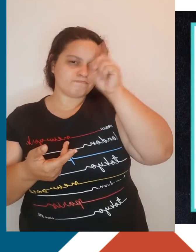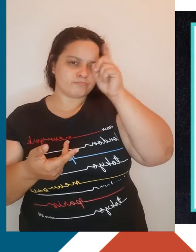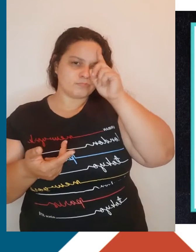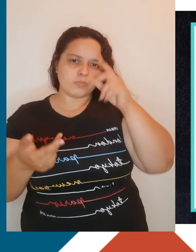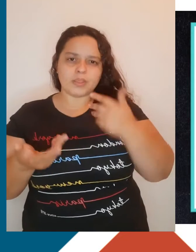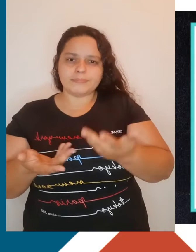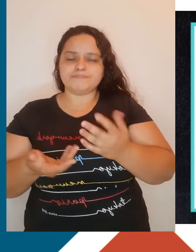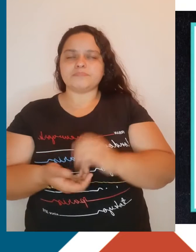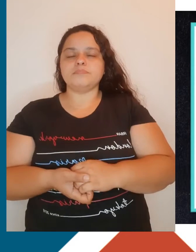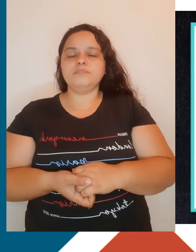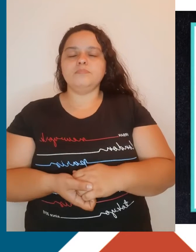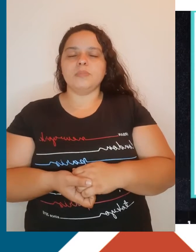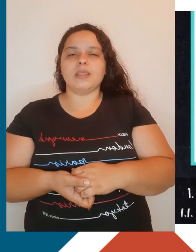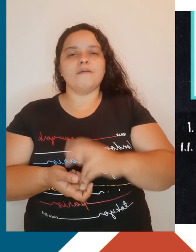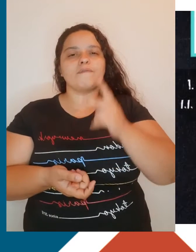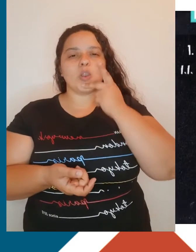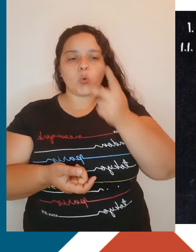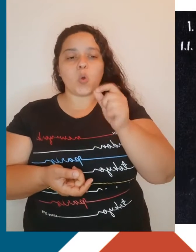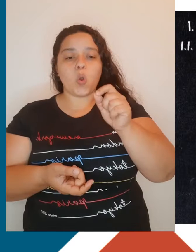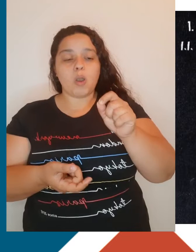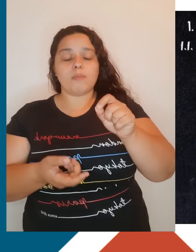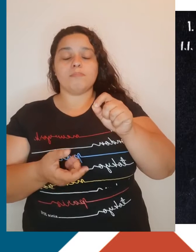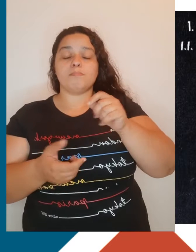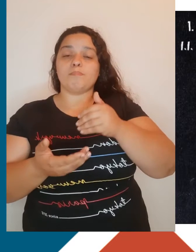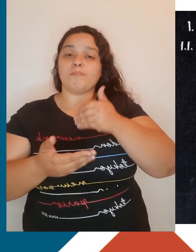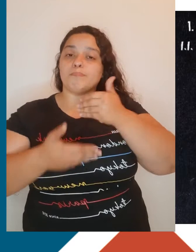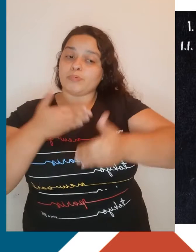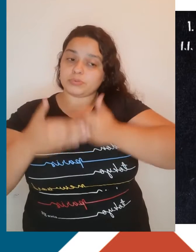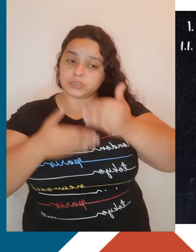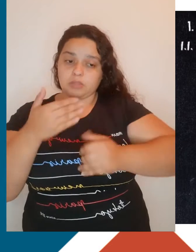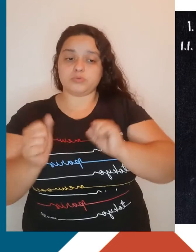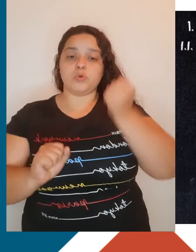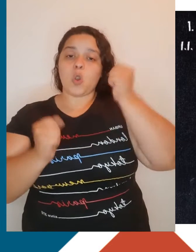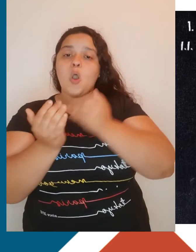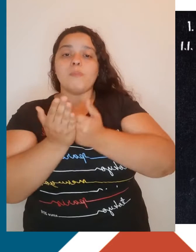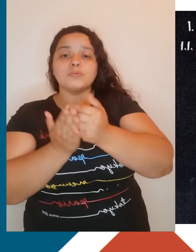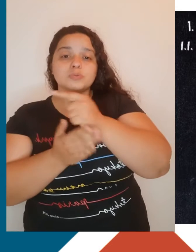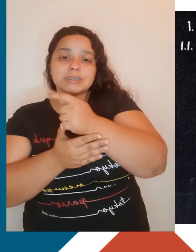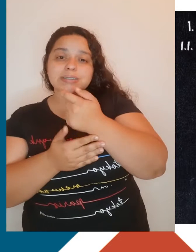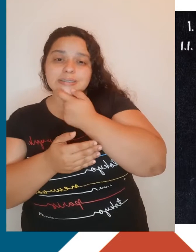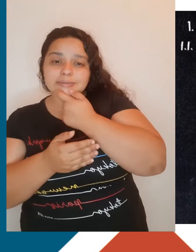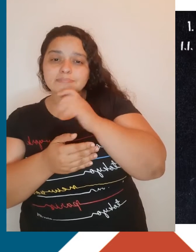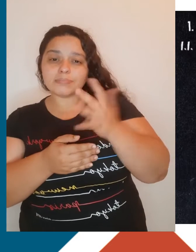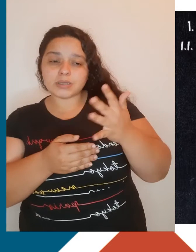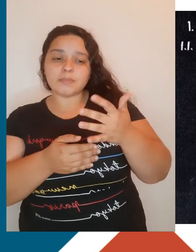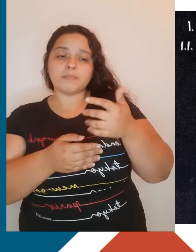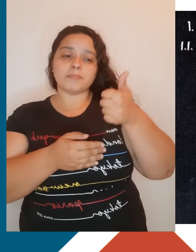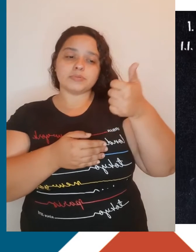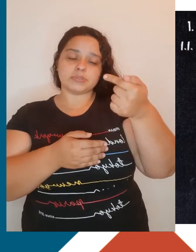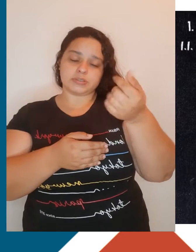Dissemos acima que o processo de industrialização começou na Inglaterra por volta da década de 1760. Mas